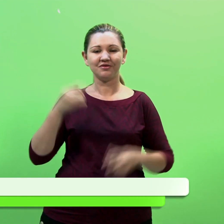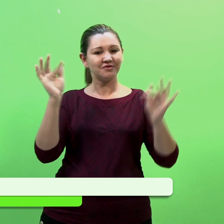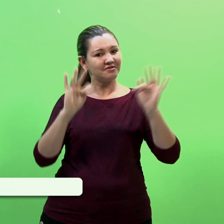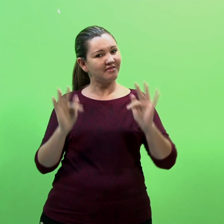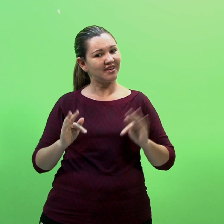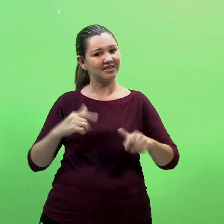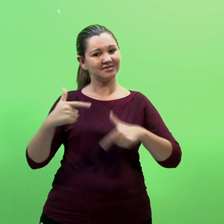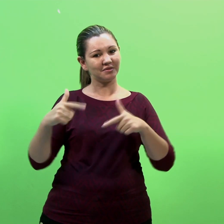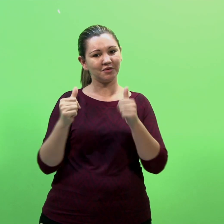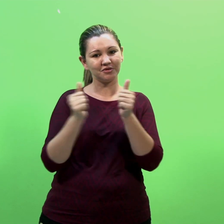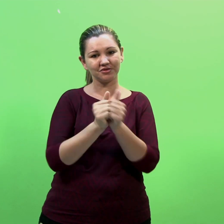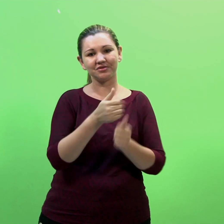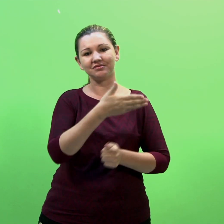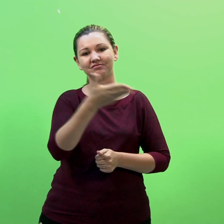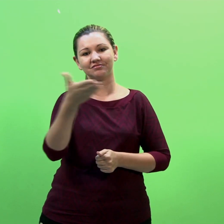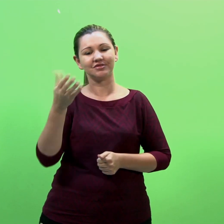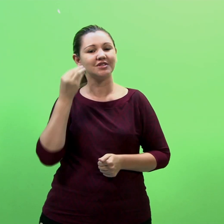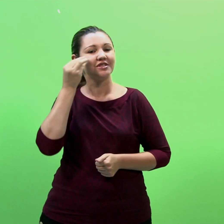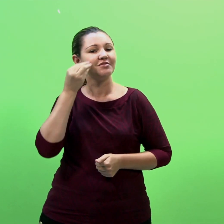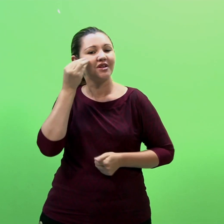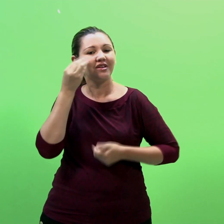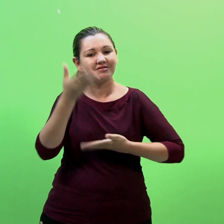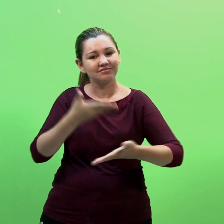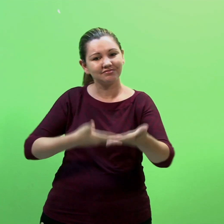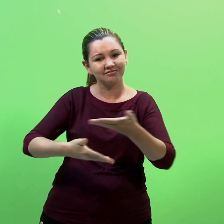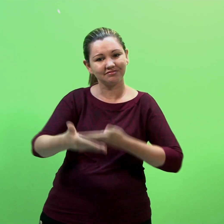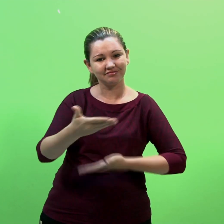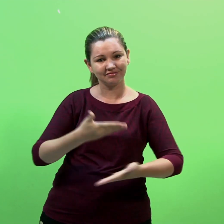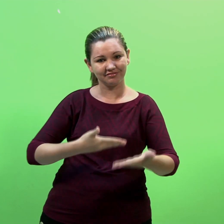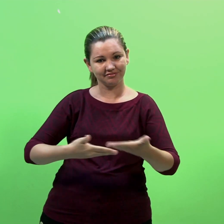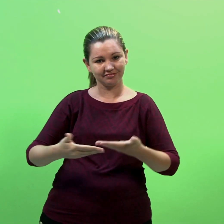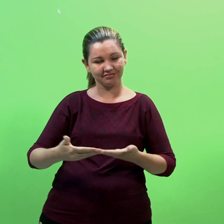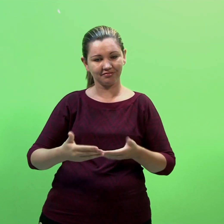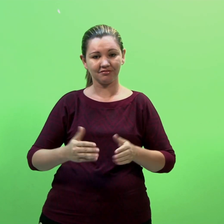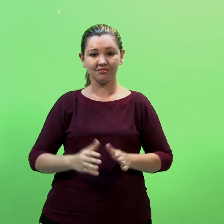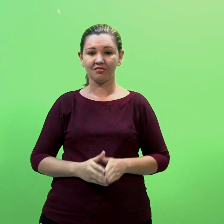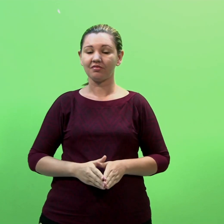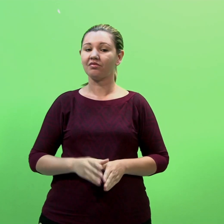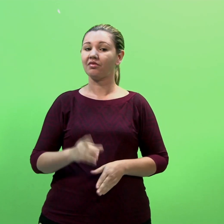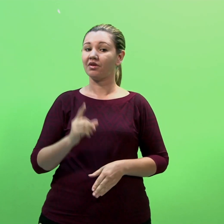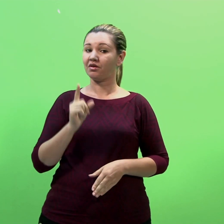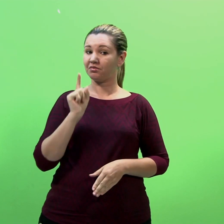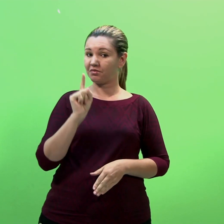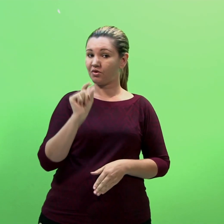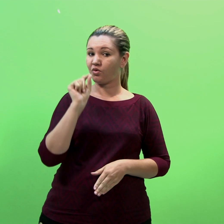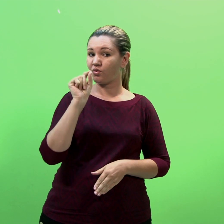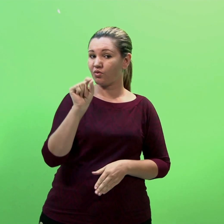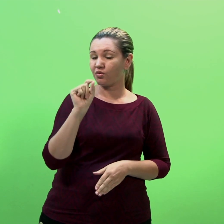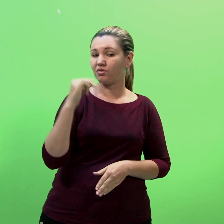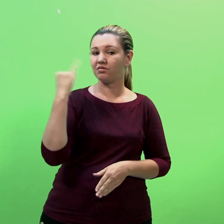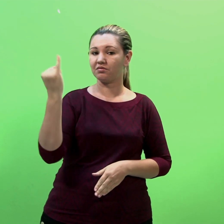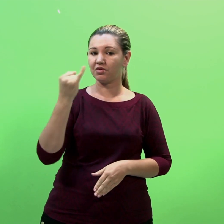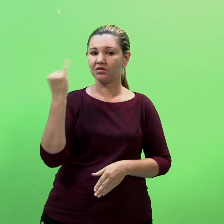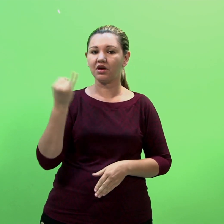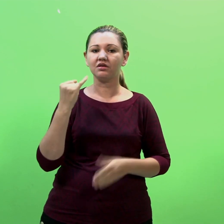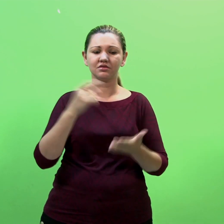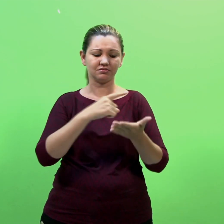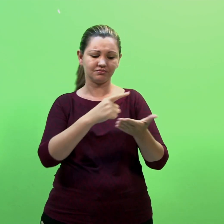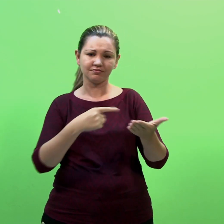essa disciplina e dividir um pouco das minhas experiências com vocês. Um detalhe importante nessa disciplina é que o nosso caderno didático,